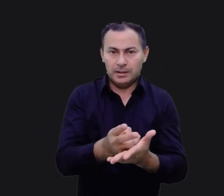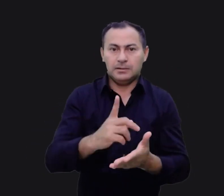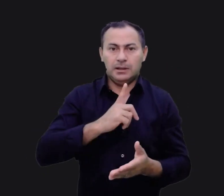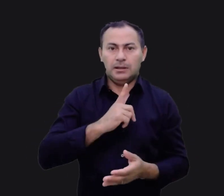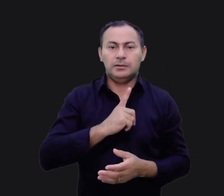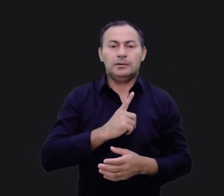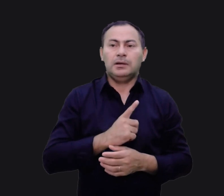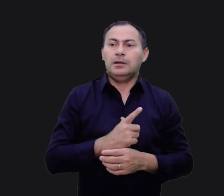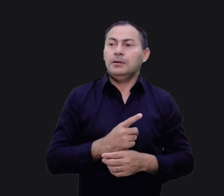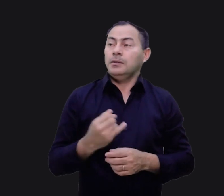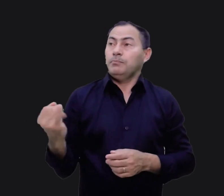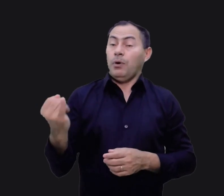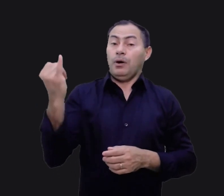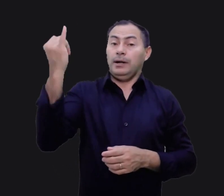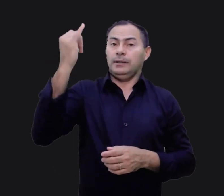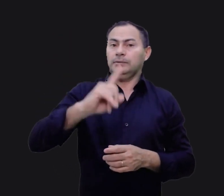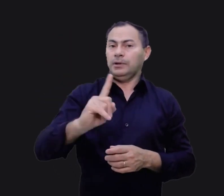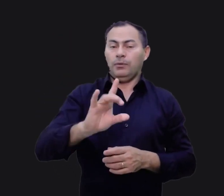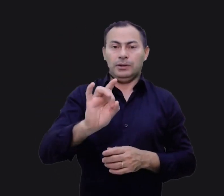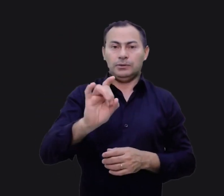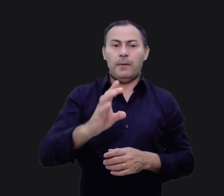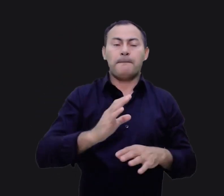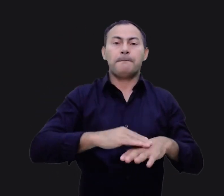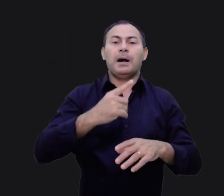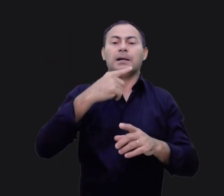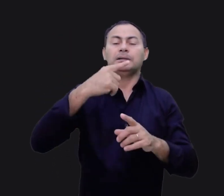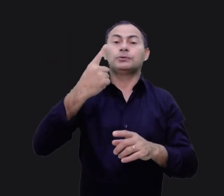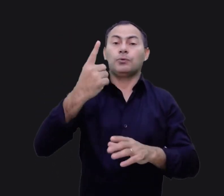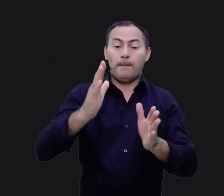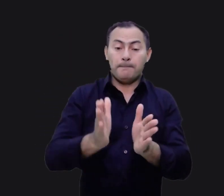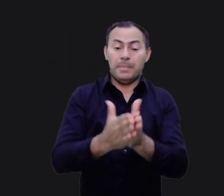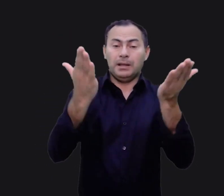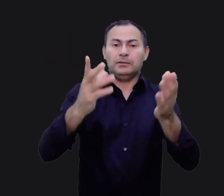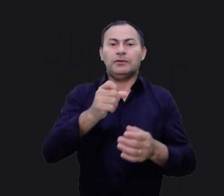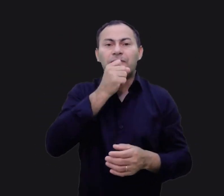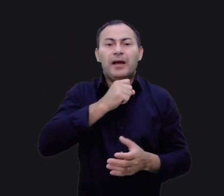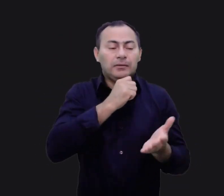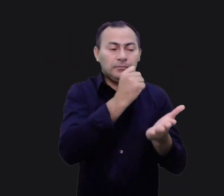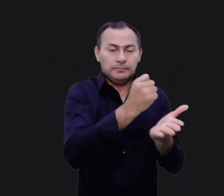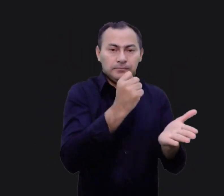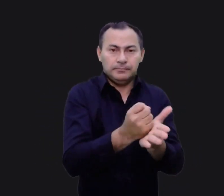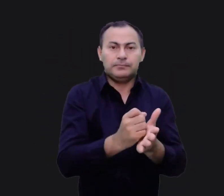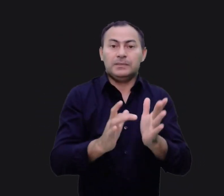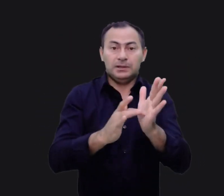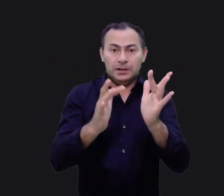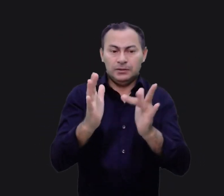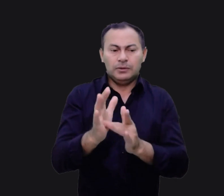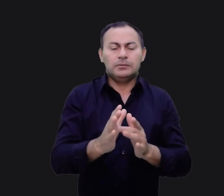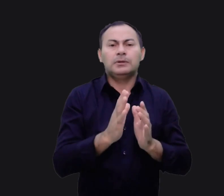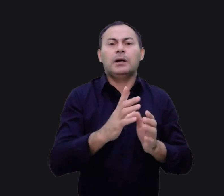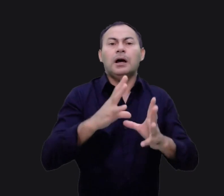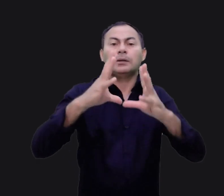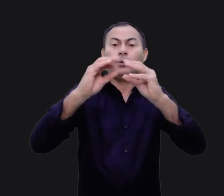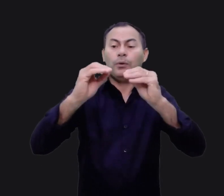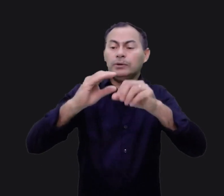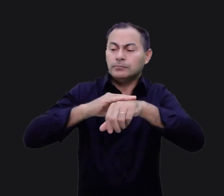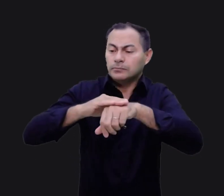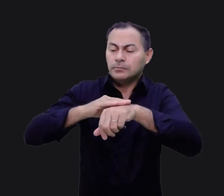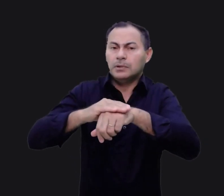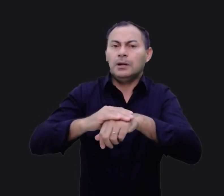mesmo tendo sido grande, ele não é apenas mais um milagre do Velho Testamento. Jesus tinha passado a noite conversando